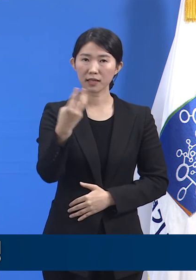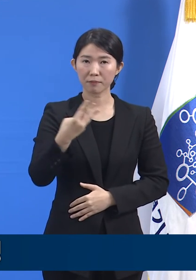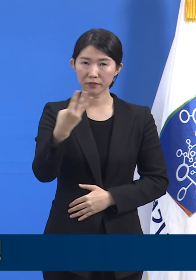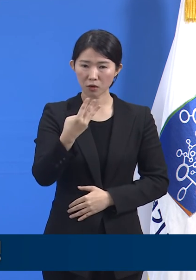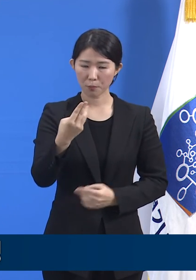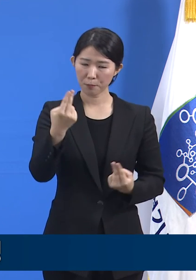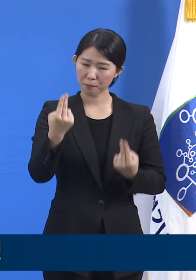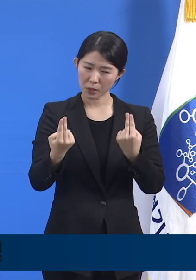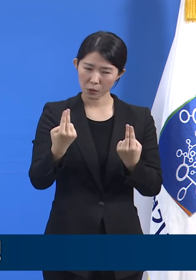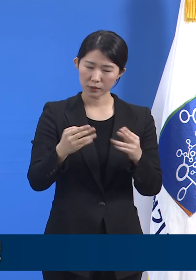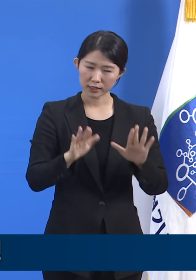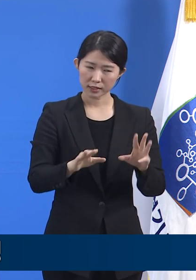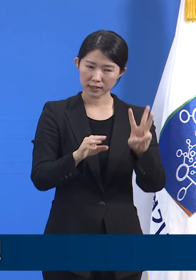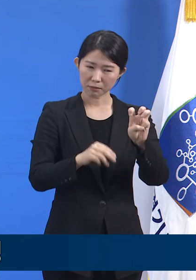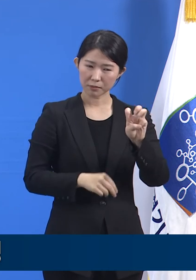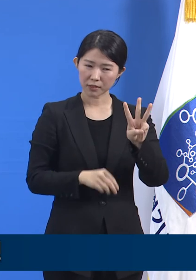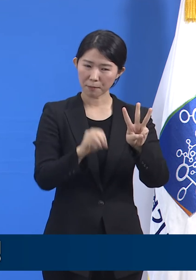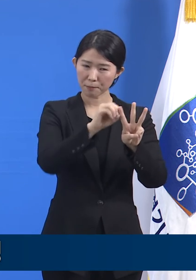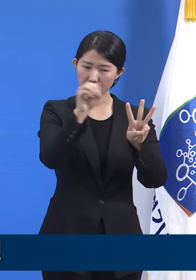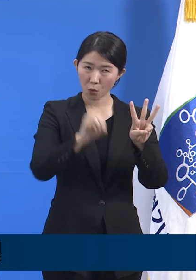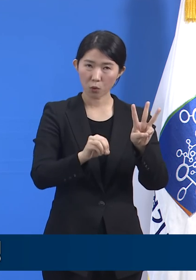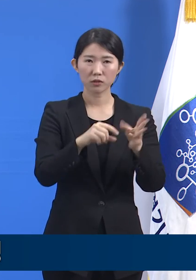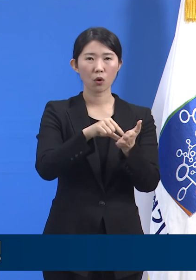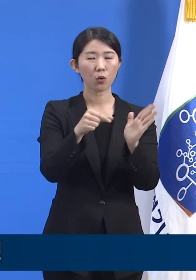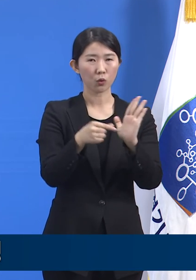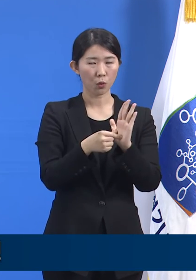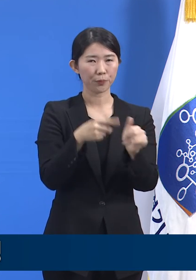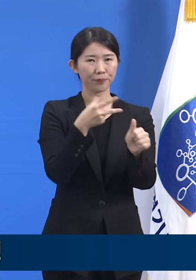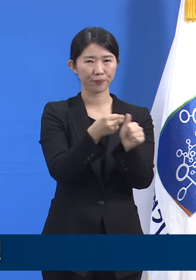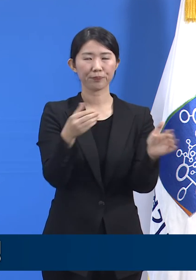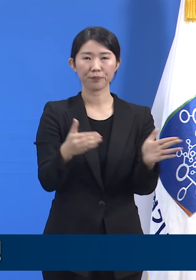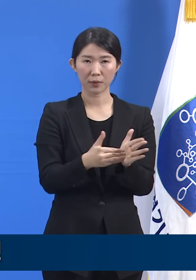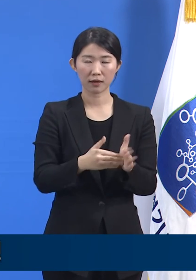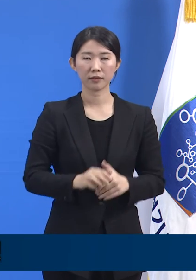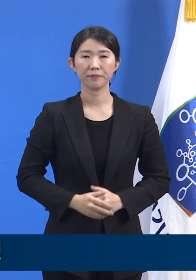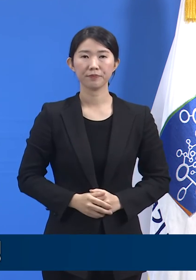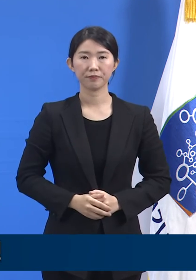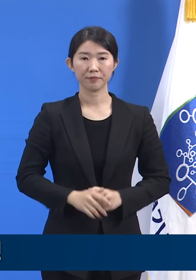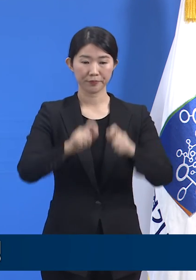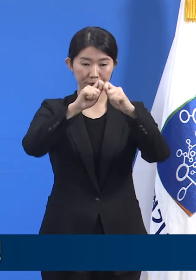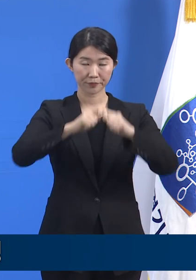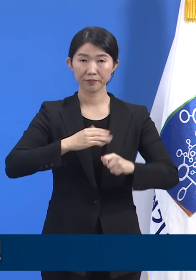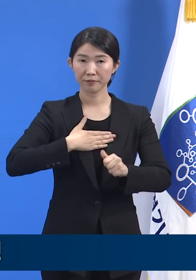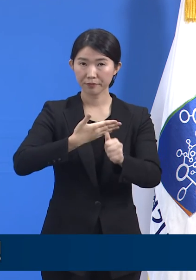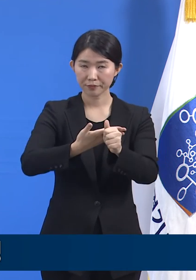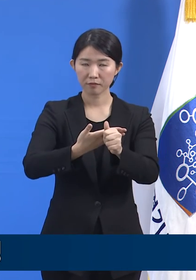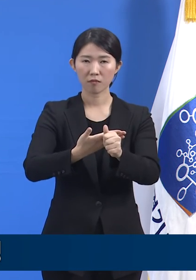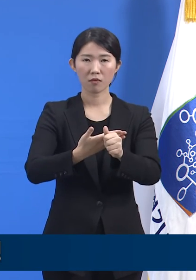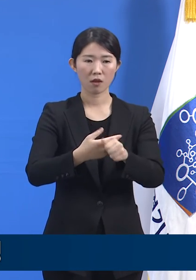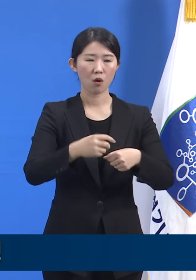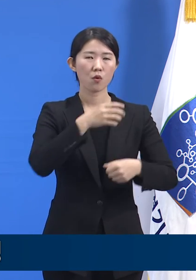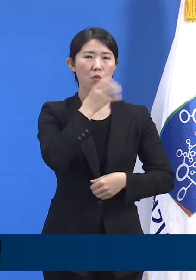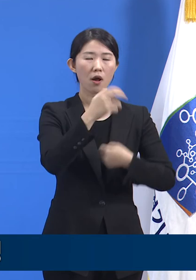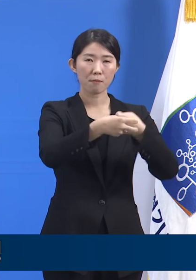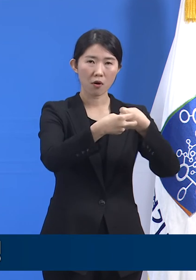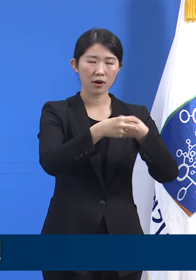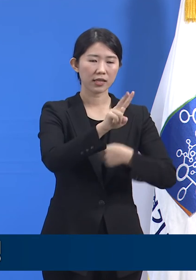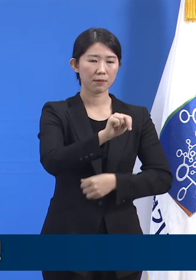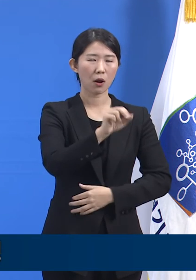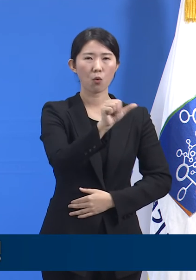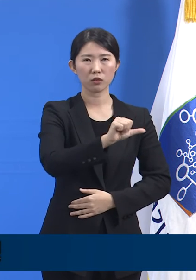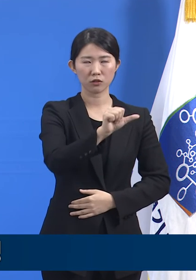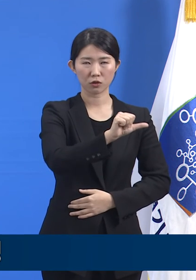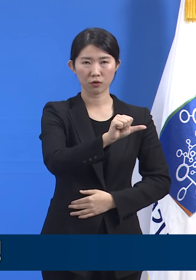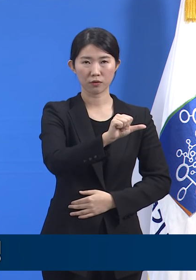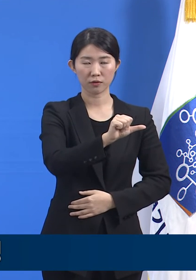.0% 수행되었습니다. 세부적으로는 요양병원이 2만 5,522명,